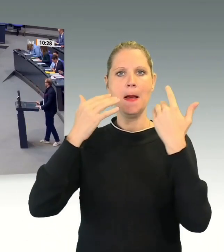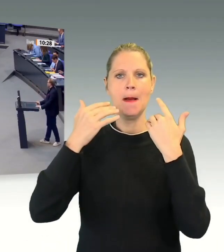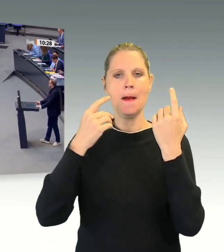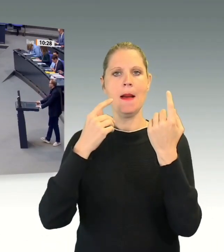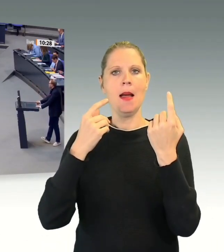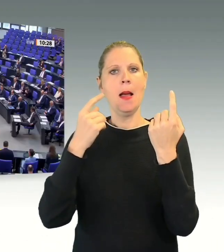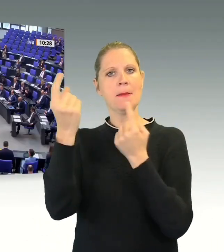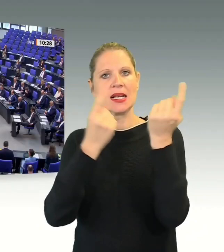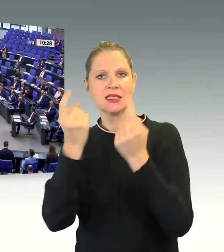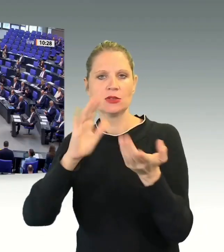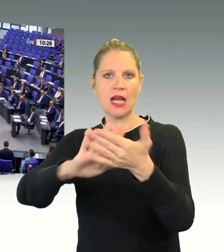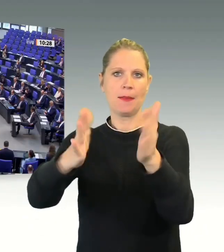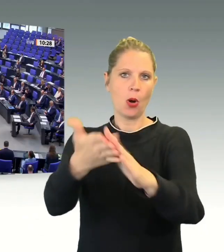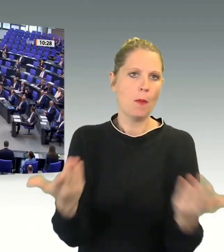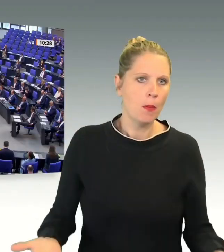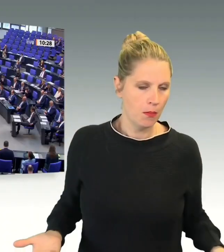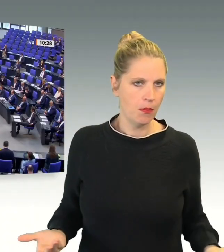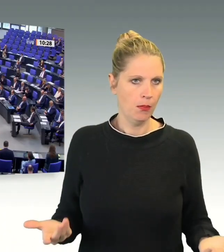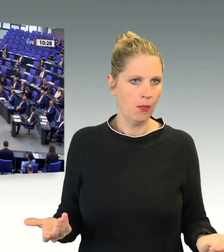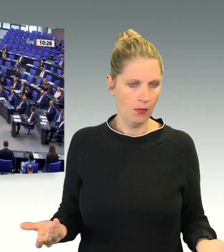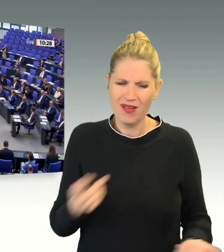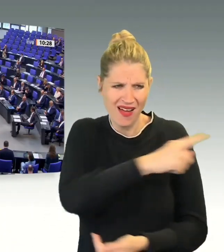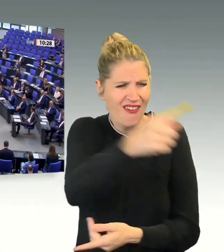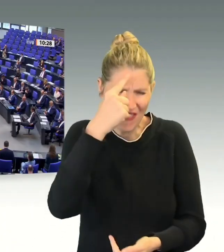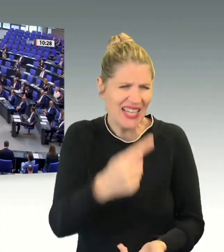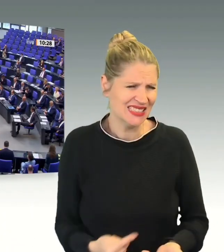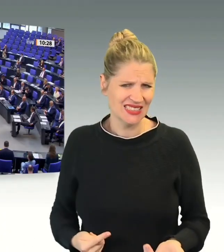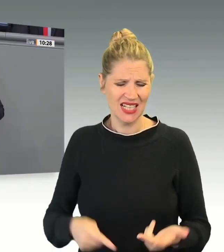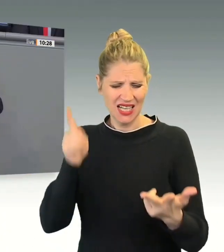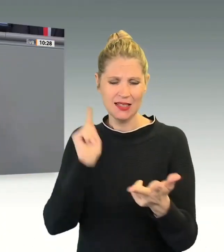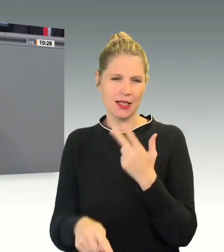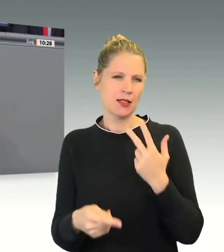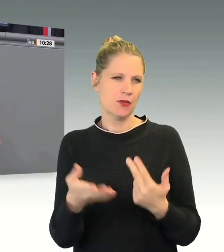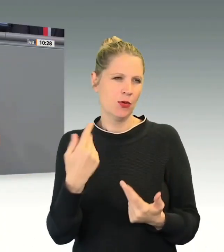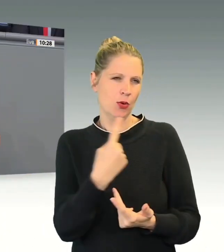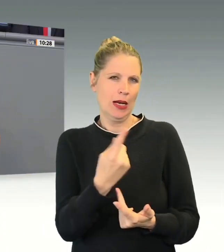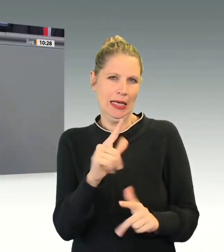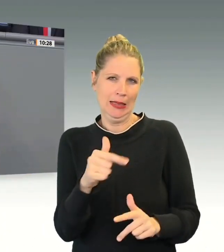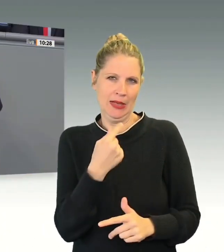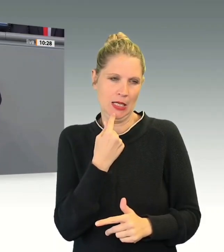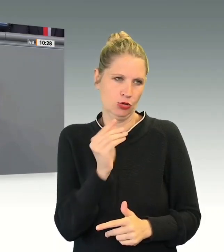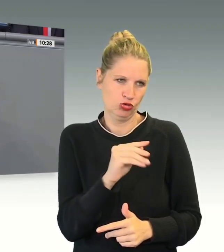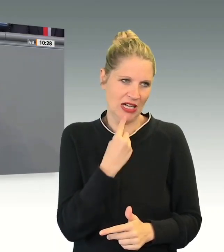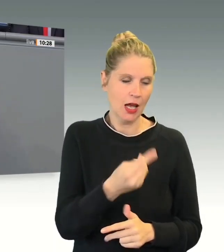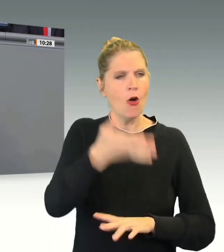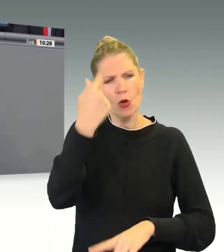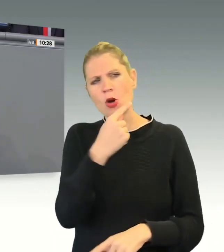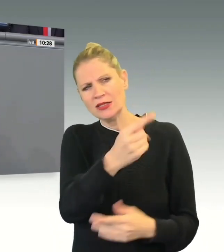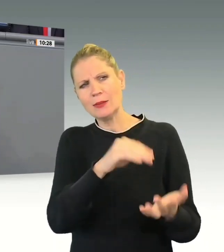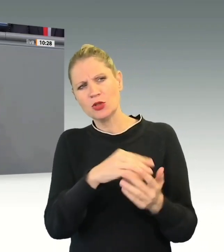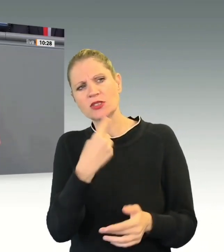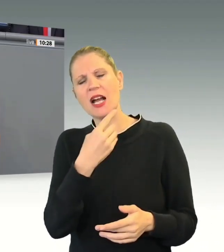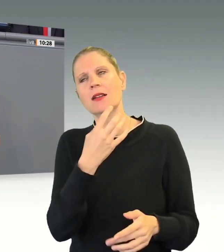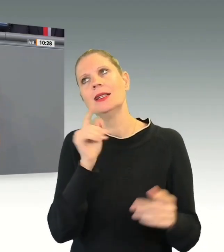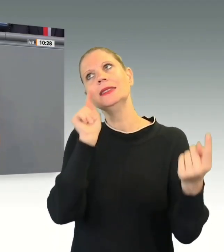Und drittens, was Sie mittlerweile ja gar nicht mehr erwähnen, früher haben Sie ja noch erwähnt, Sie wollen damit Menschenleben retten. Aber ich kann ja jetzt Ihnen noch mal so einen Tipp